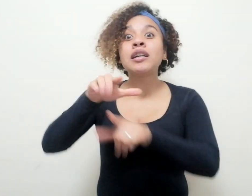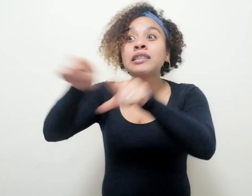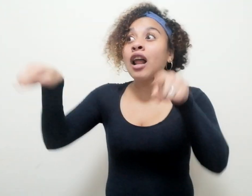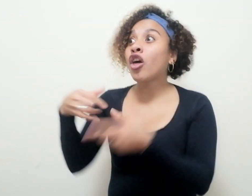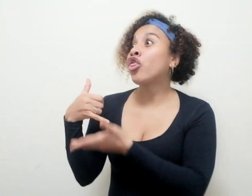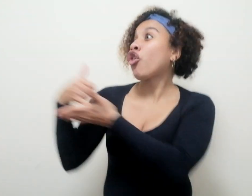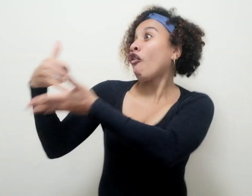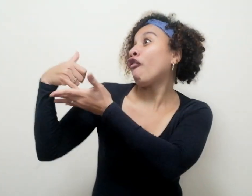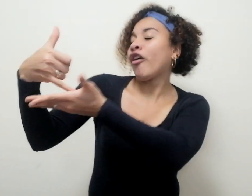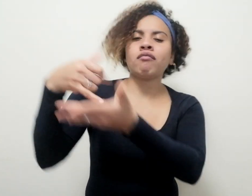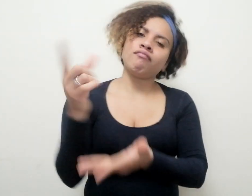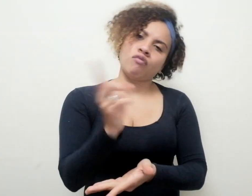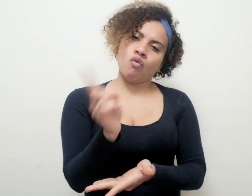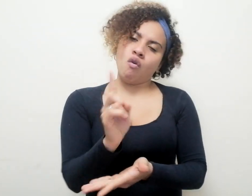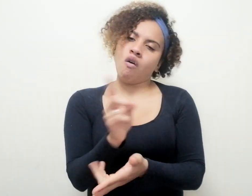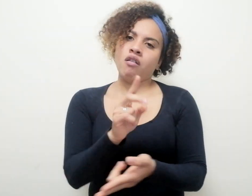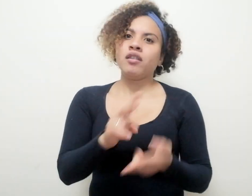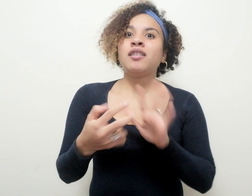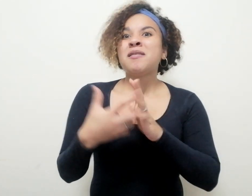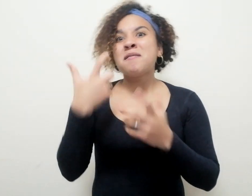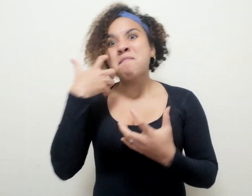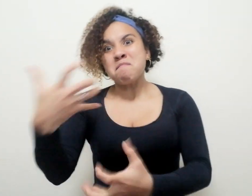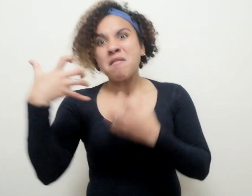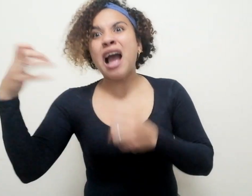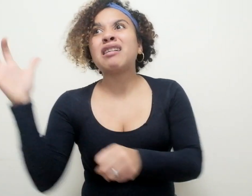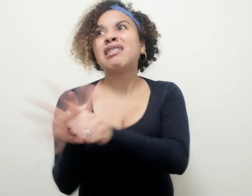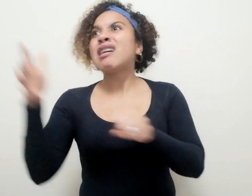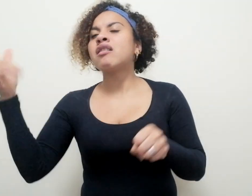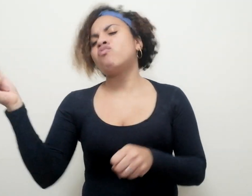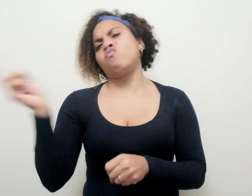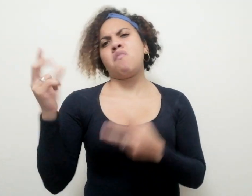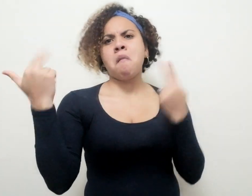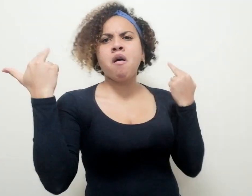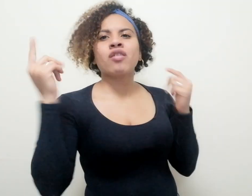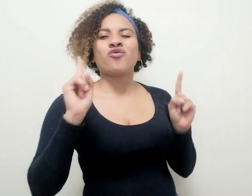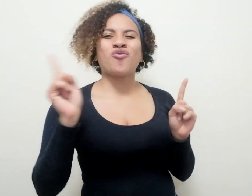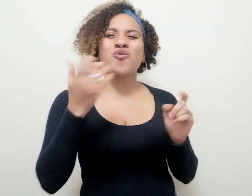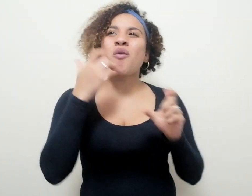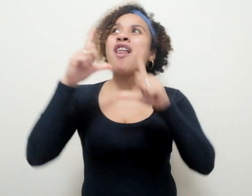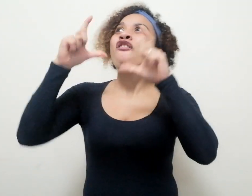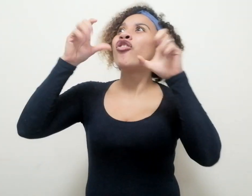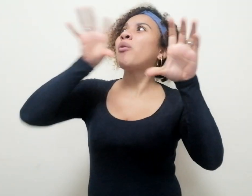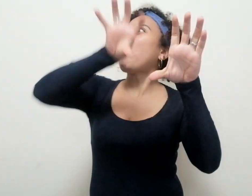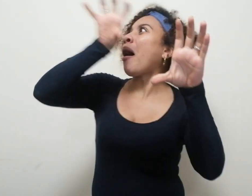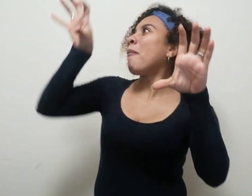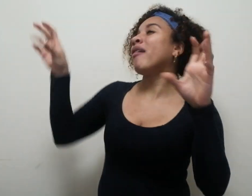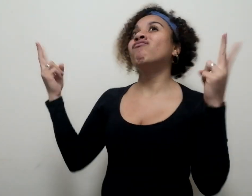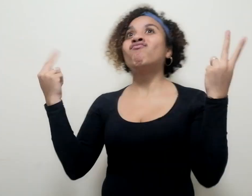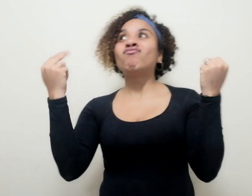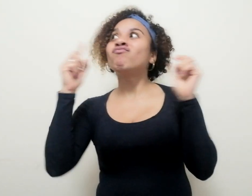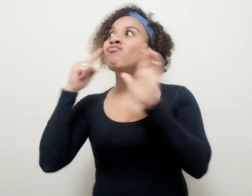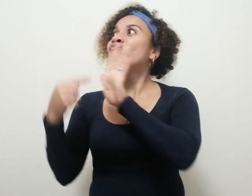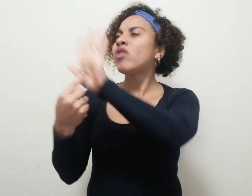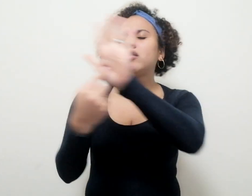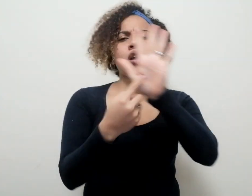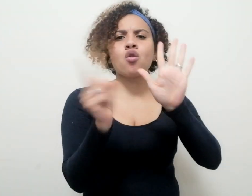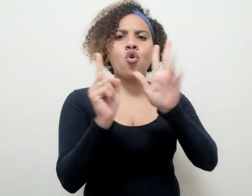visiblemente agresivo, al que pertenecen las galerías eximisionistas, del